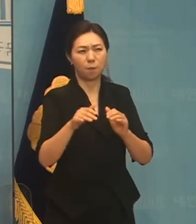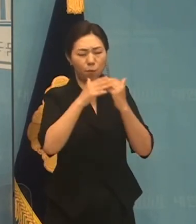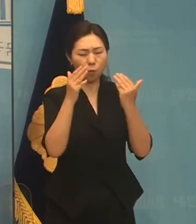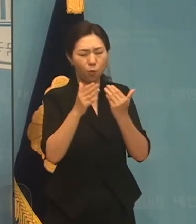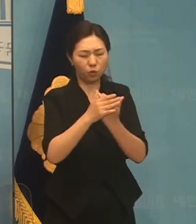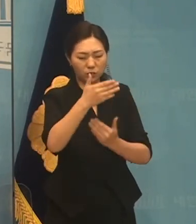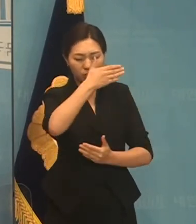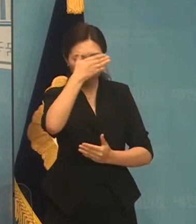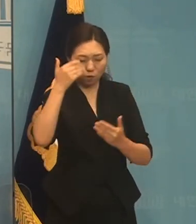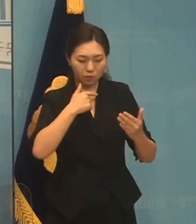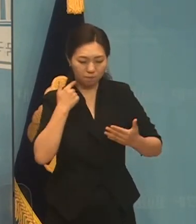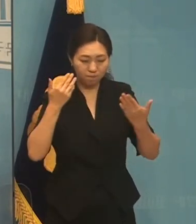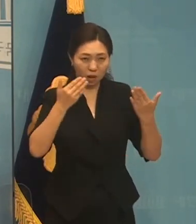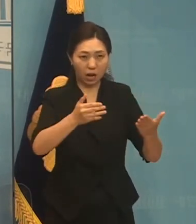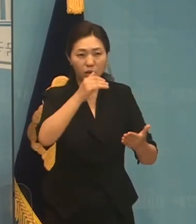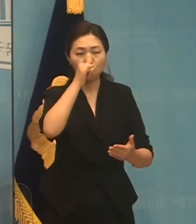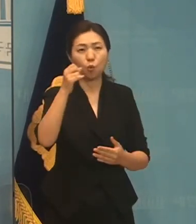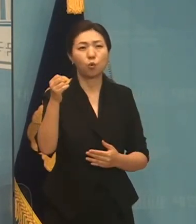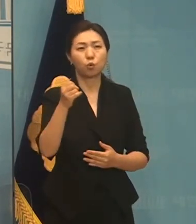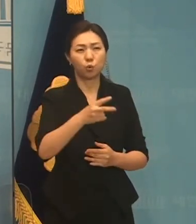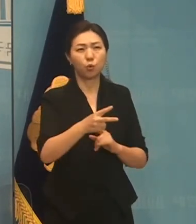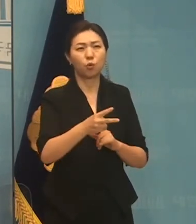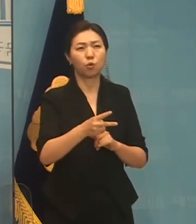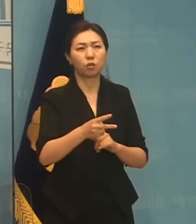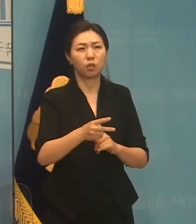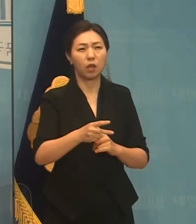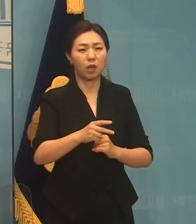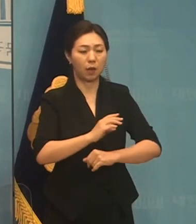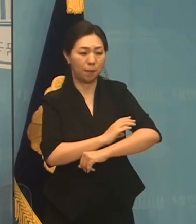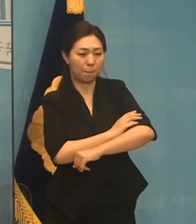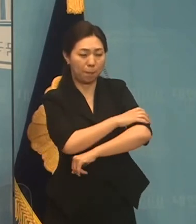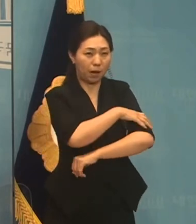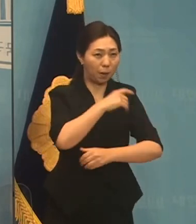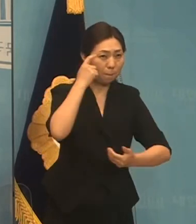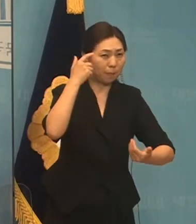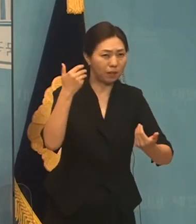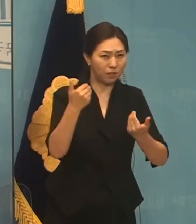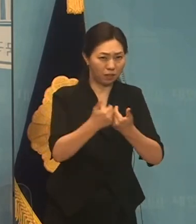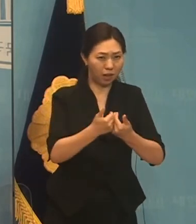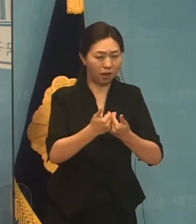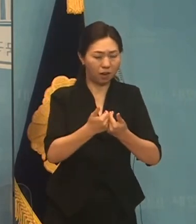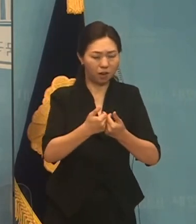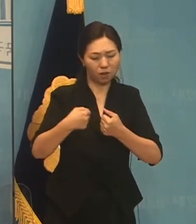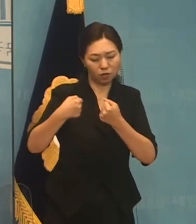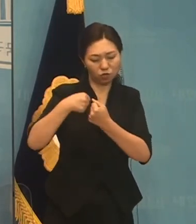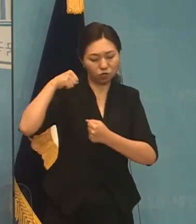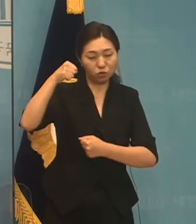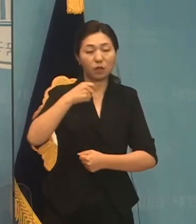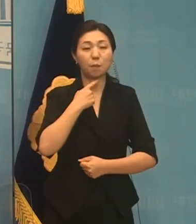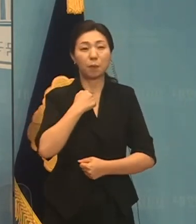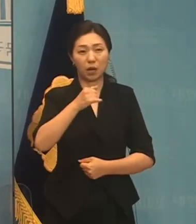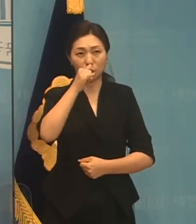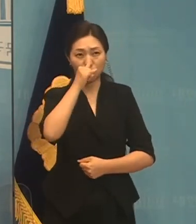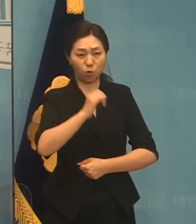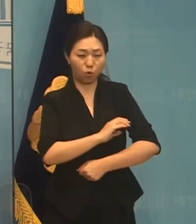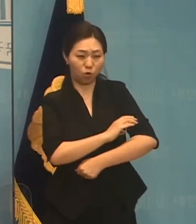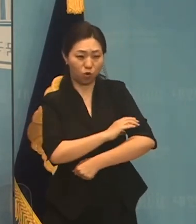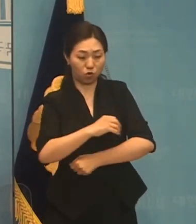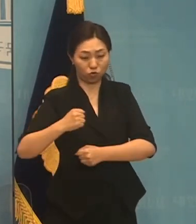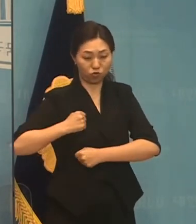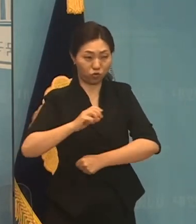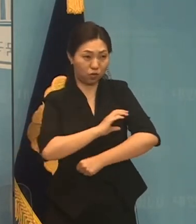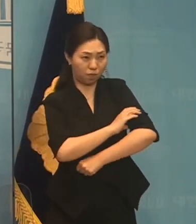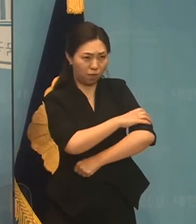맞춰봤고 그것이 때로는 반복제 투자가 나타났습니다. 군사제권 타도 투자가 나타났지만 그